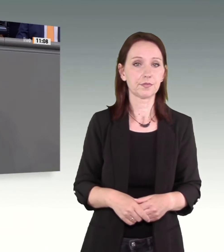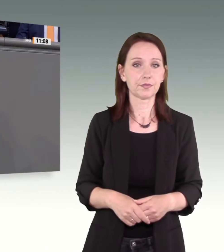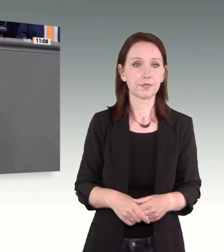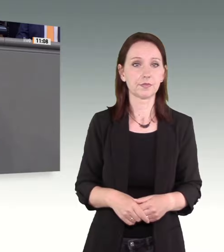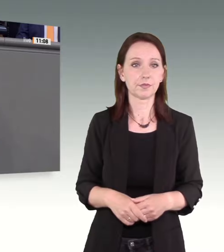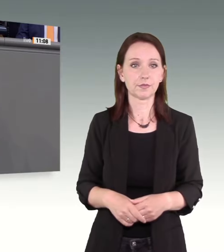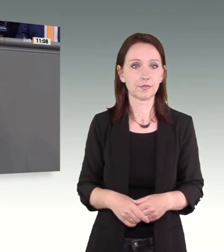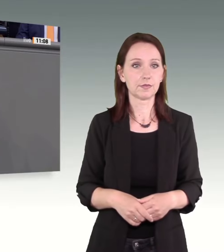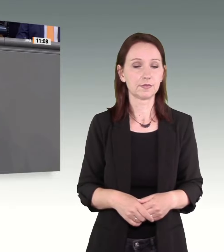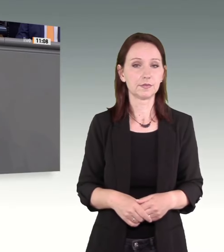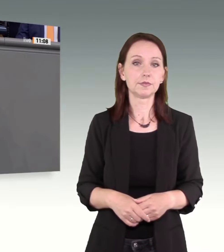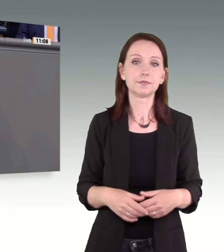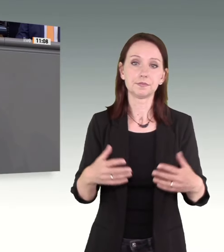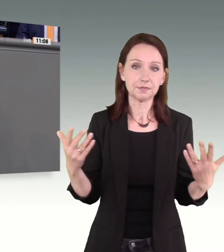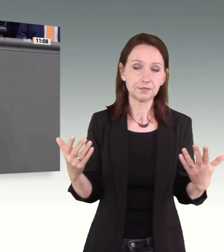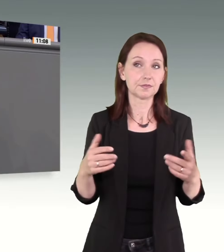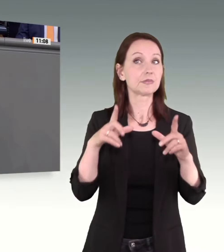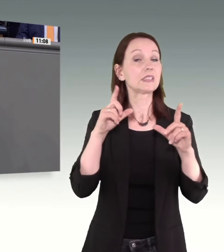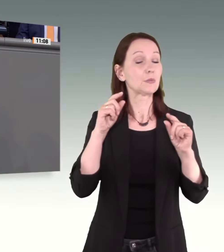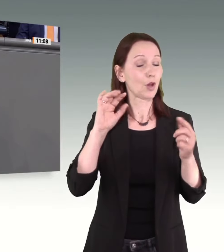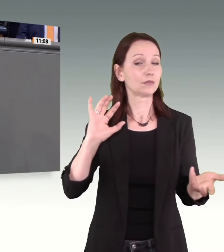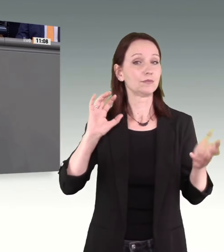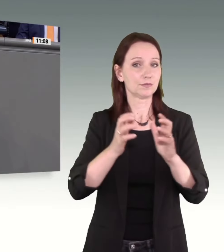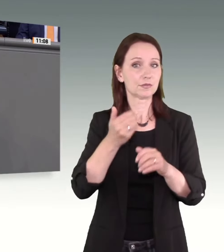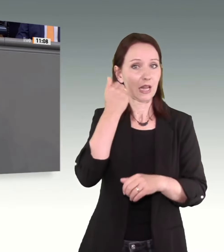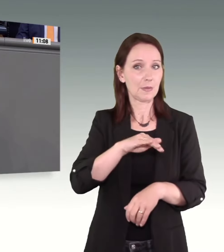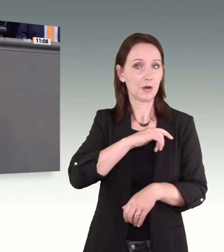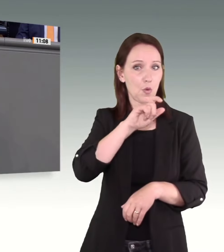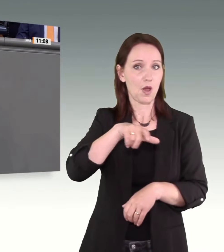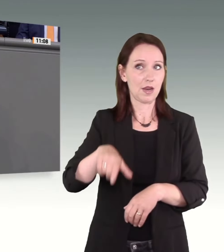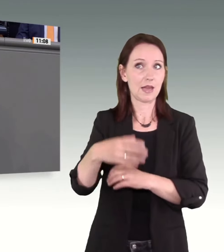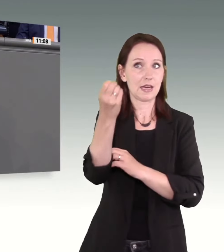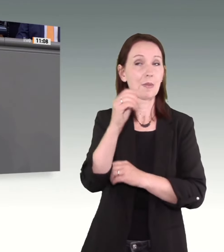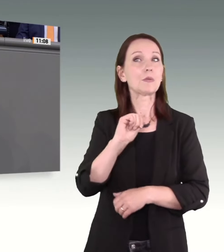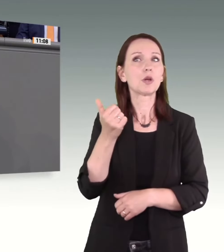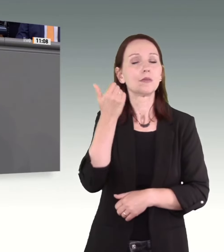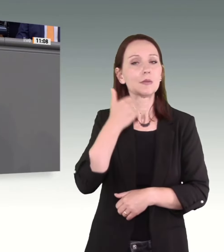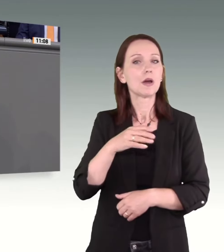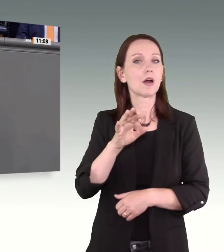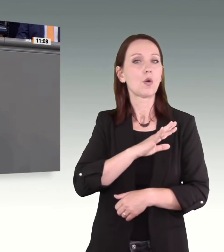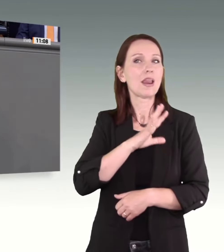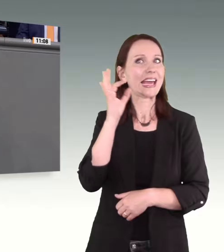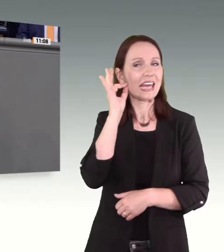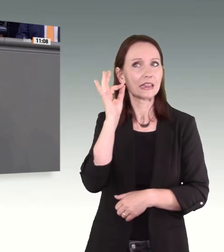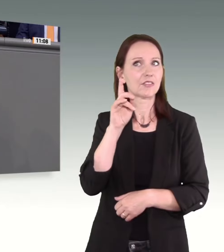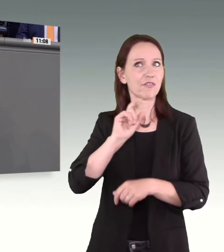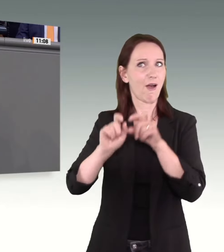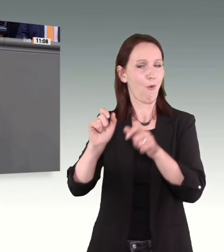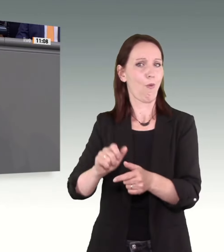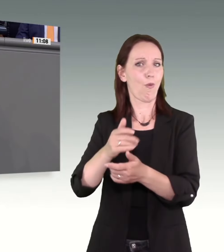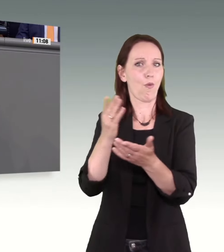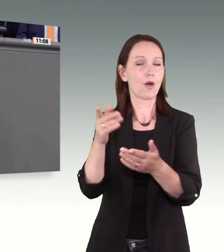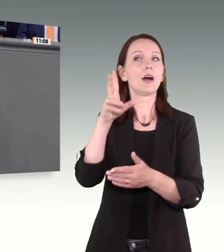Um es also auf den Punkt zu bringen, liebe Kolleginnen und Kollegen der Ampel, vor allen Dingen, liebe Kolleginnen, ich hätte mir von dieser Fortschrittskoalition